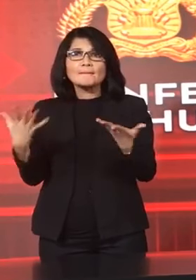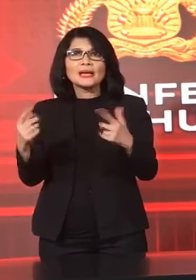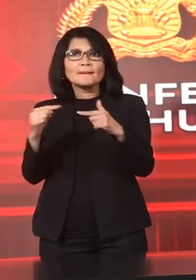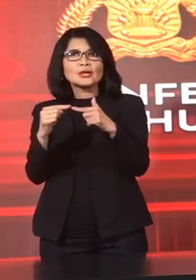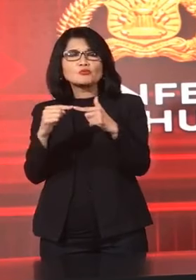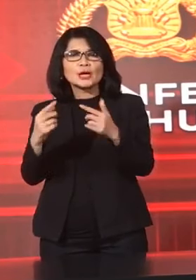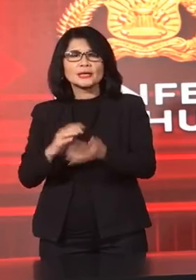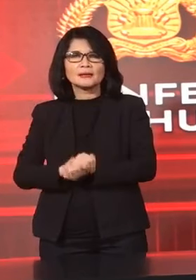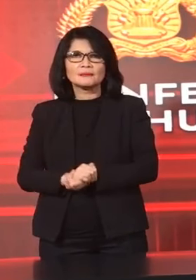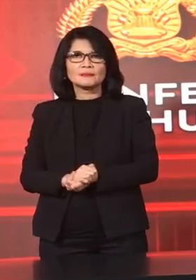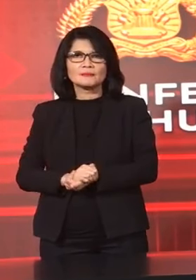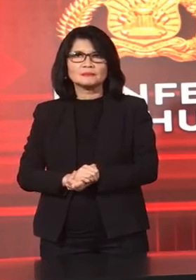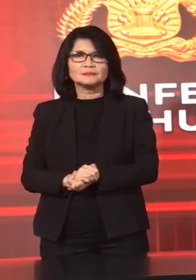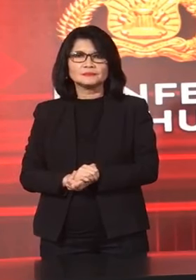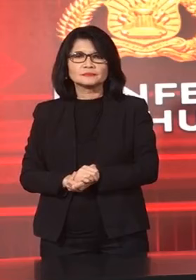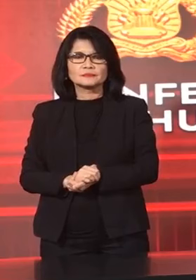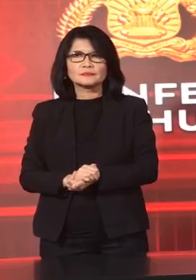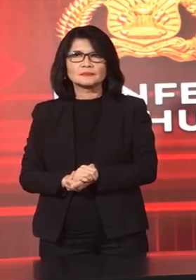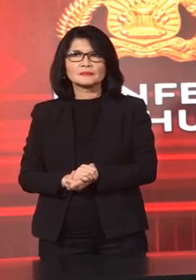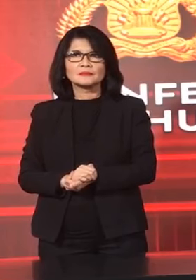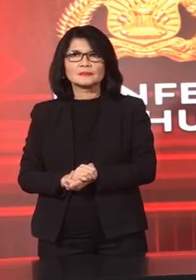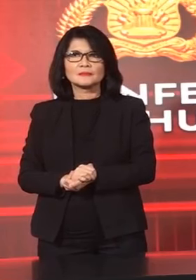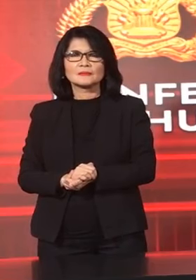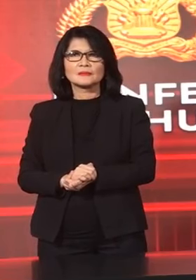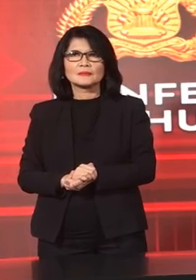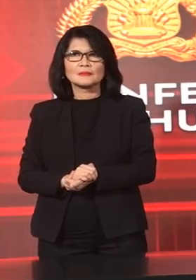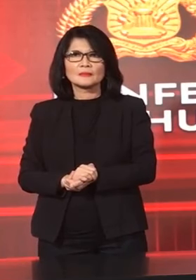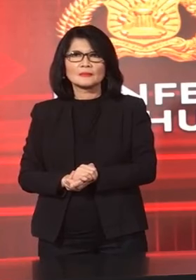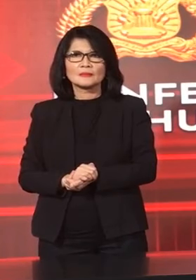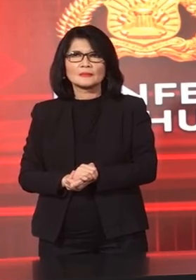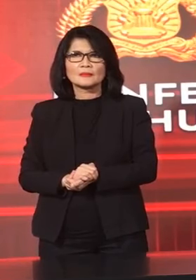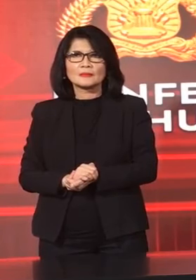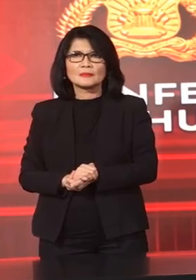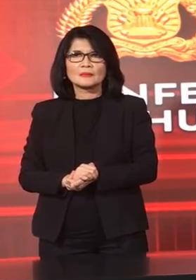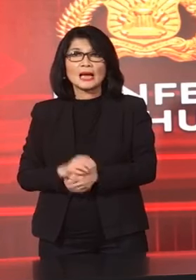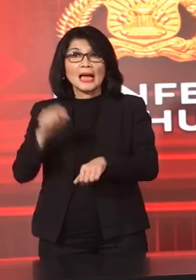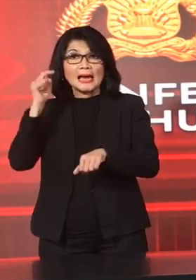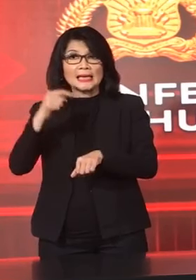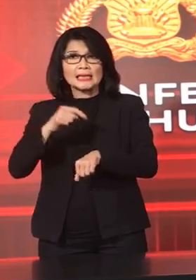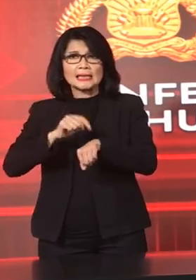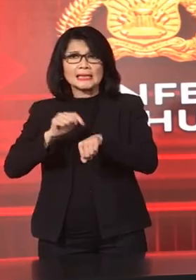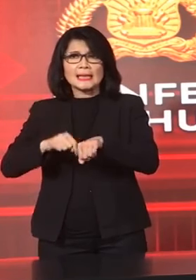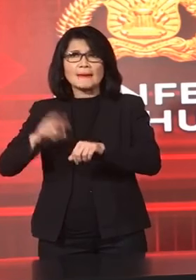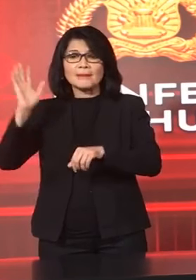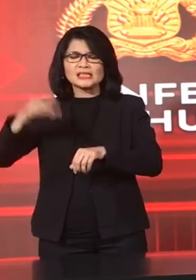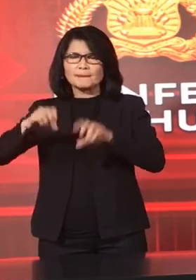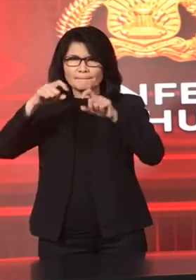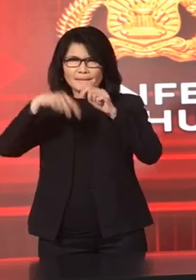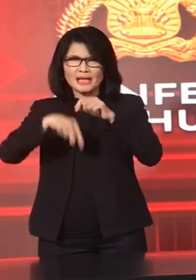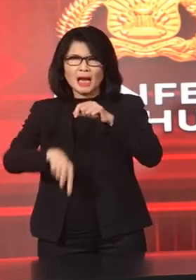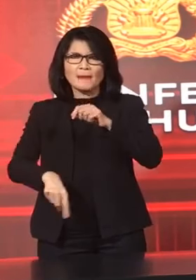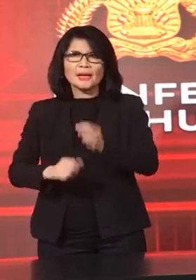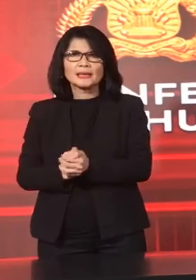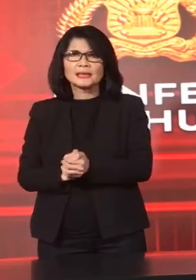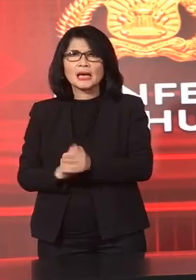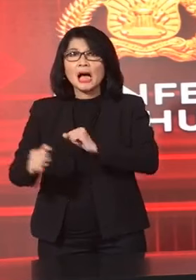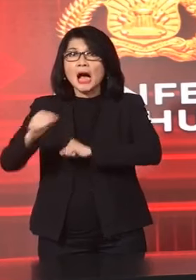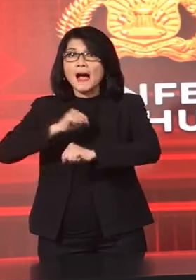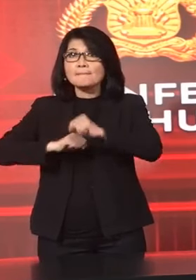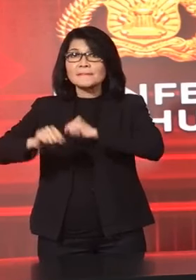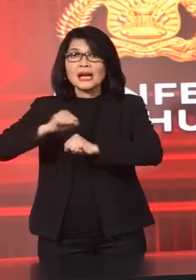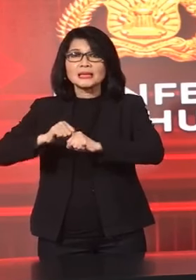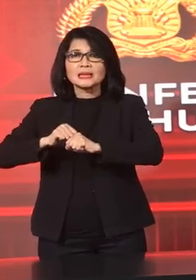Jadi begini Ini masih pendalamannya Jadi Peran